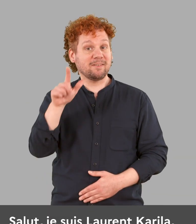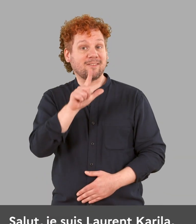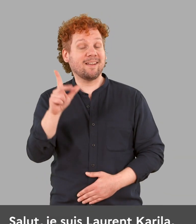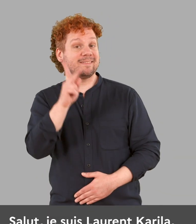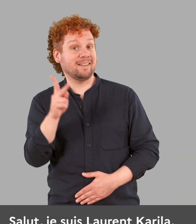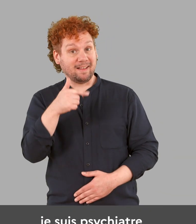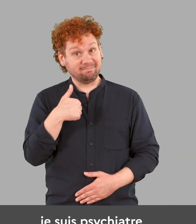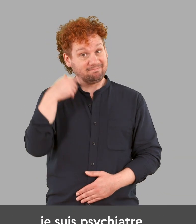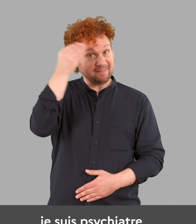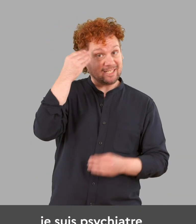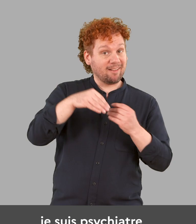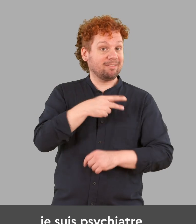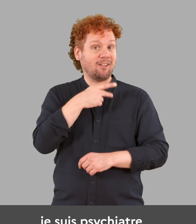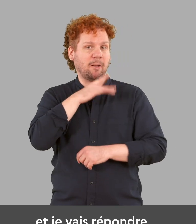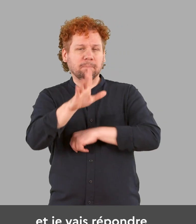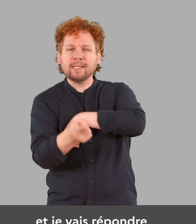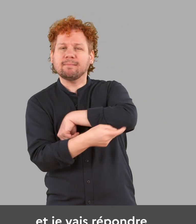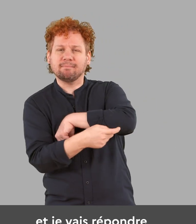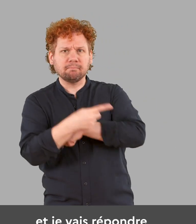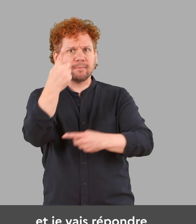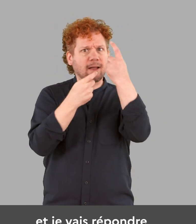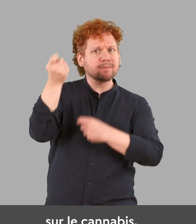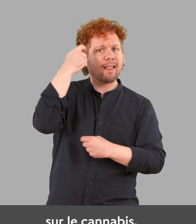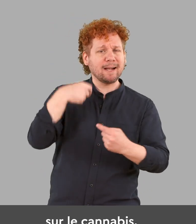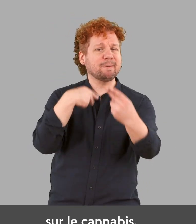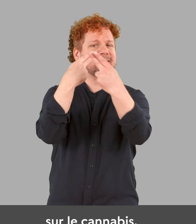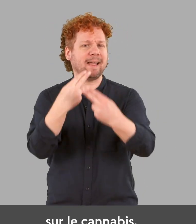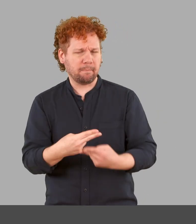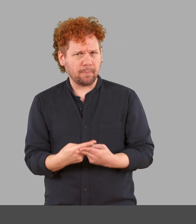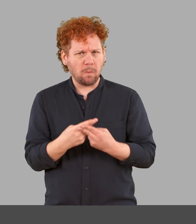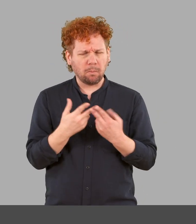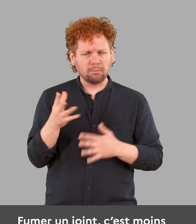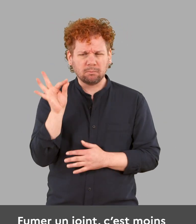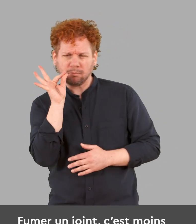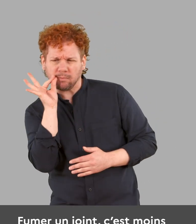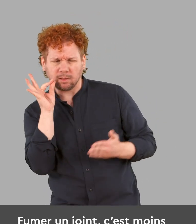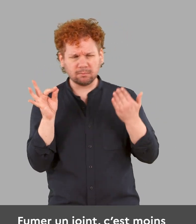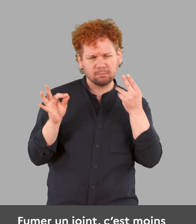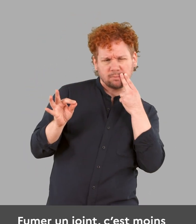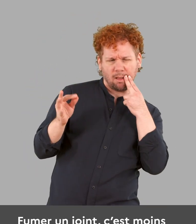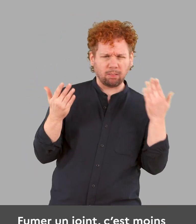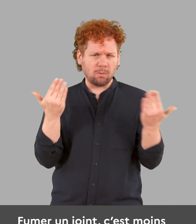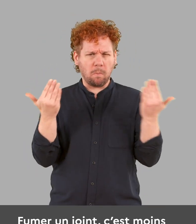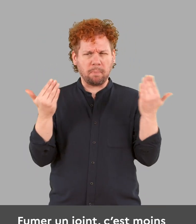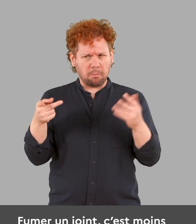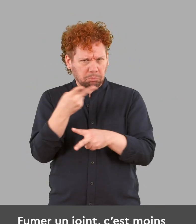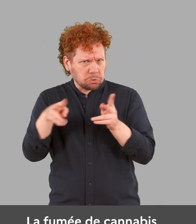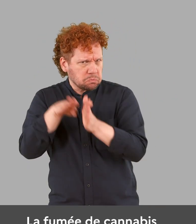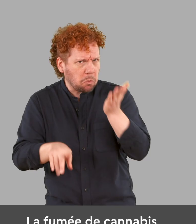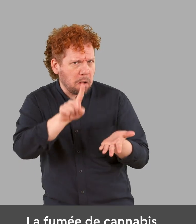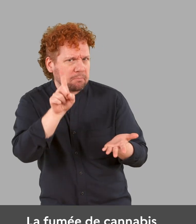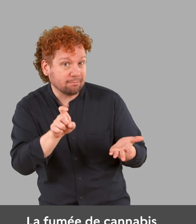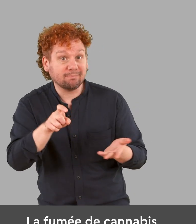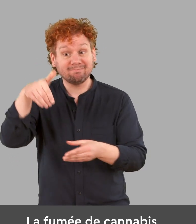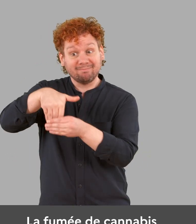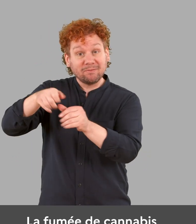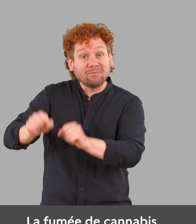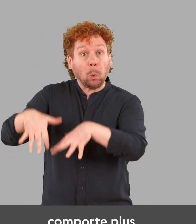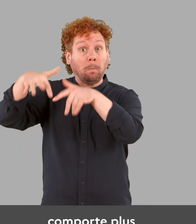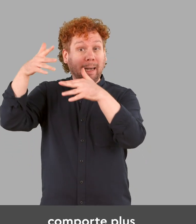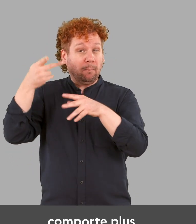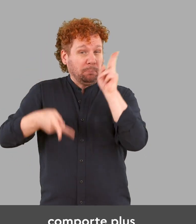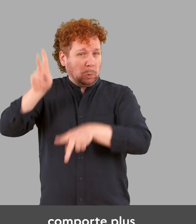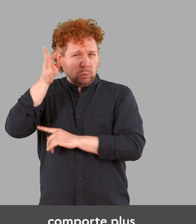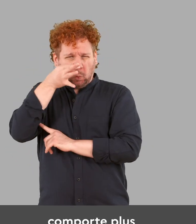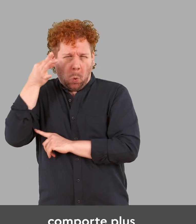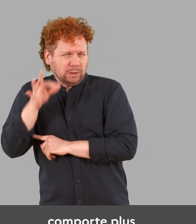Salut, suis Laurent Carilla, je suis psychiatre et addictologue et je vais répondre à toutes vos questions sur le cannabis. Fumer un joint, est-ce que c'est moins dangereux que fumer une cigarette ? La fumée de cannabis